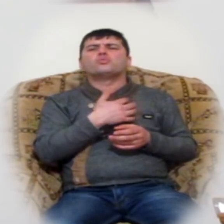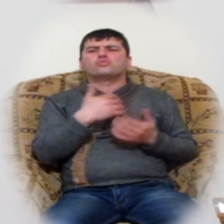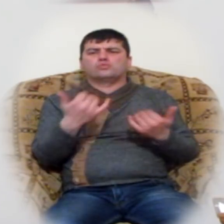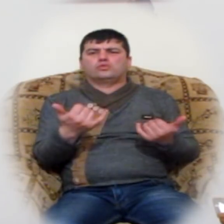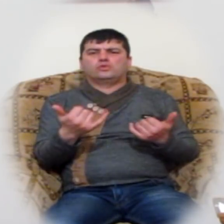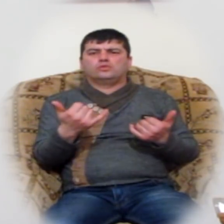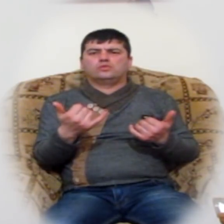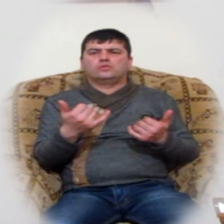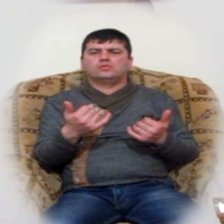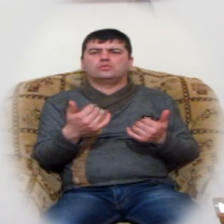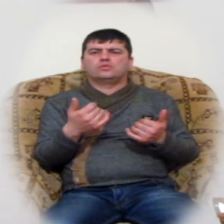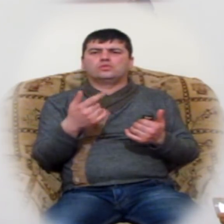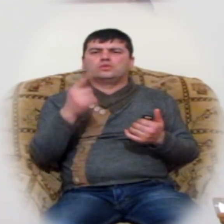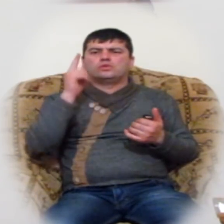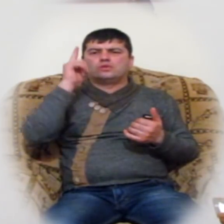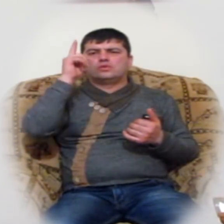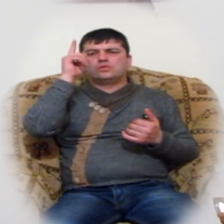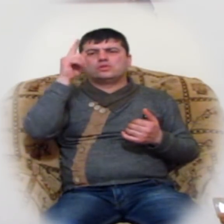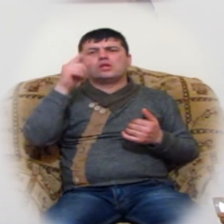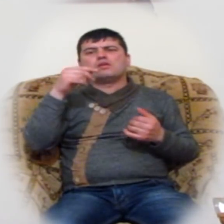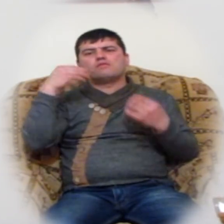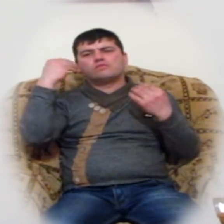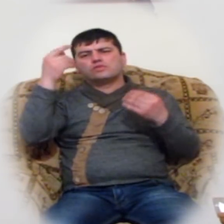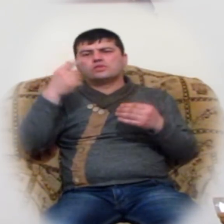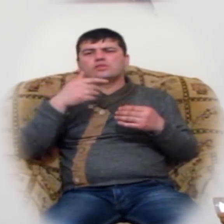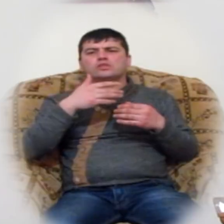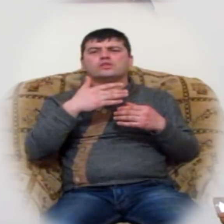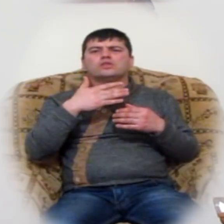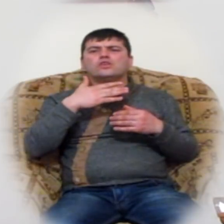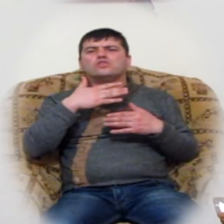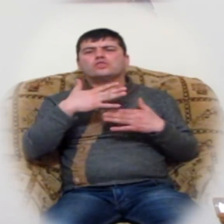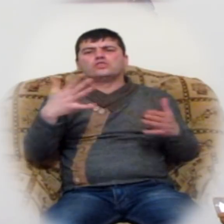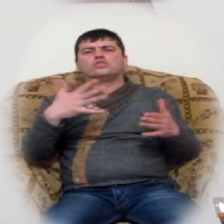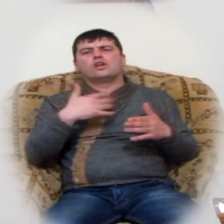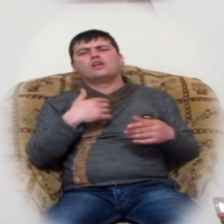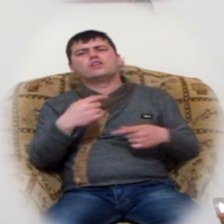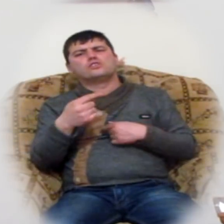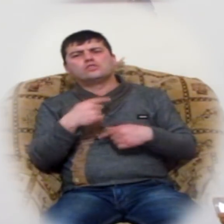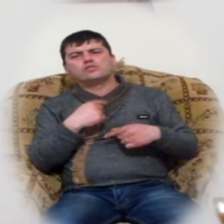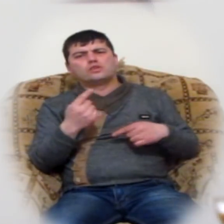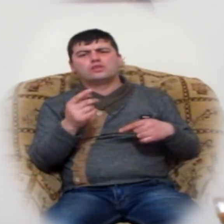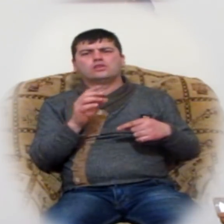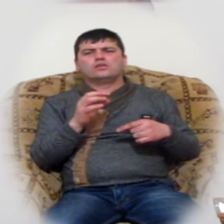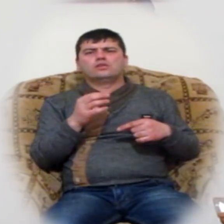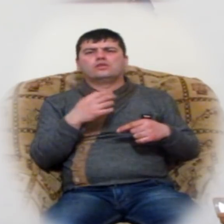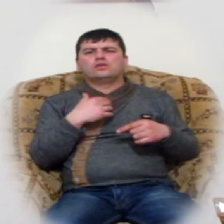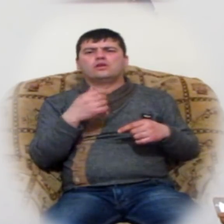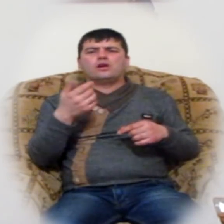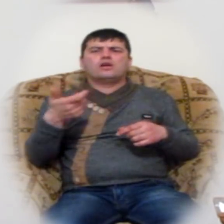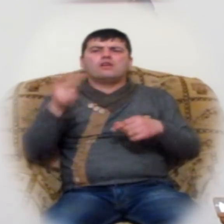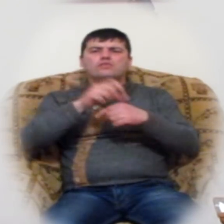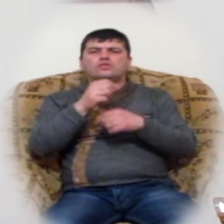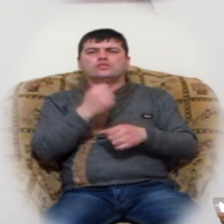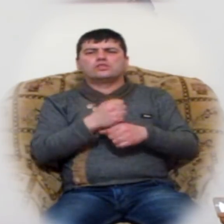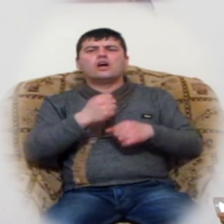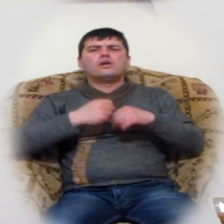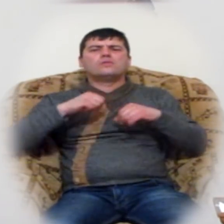ի վստայես ենք կյանքի համար, թե ես կյանքի, ավելի շատ ճաշճարվում ենք, ավելի շատ աշխատում ենք, ճանք ենք թապում,